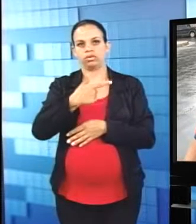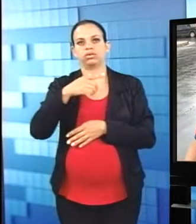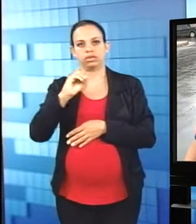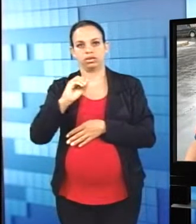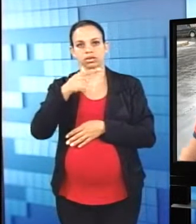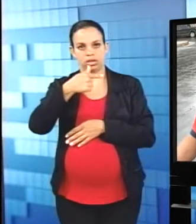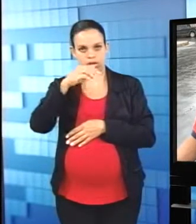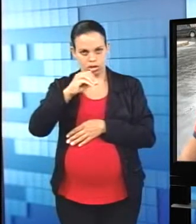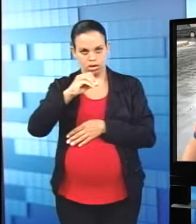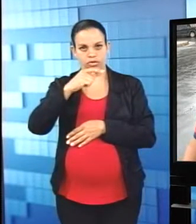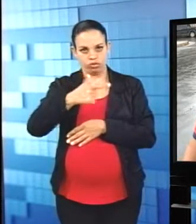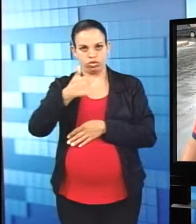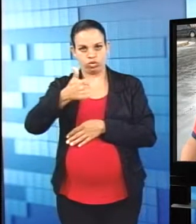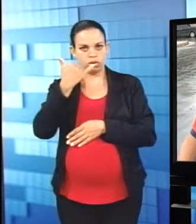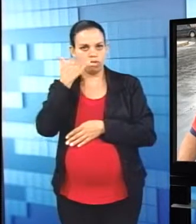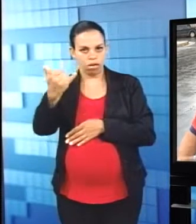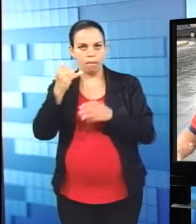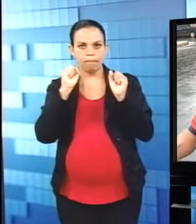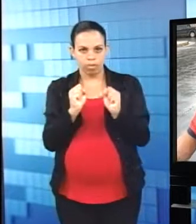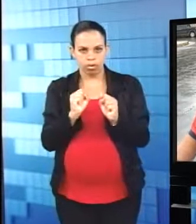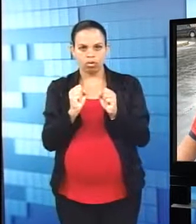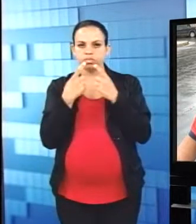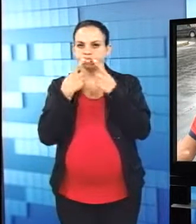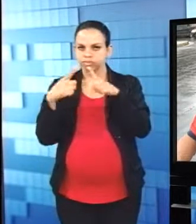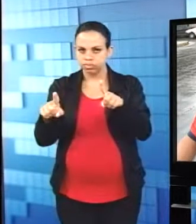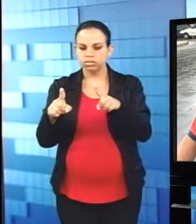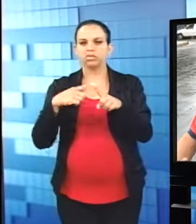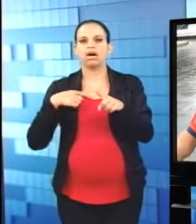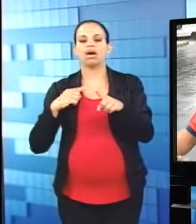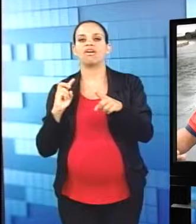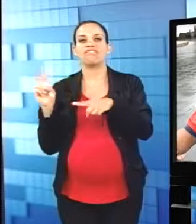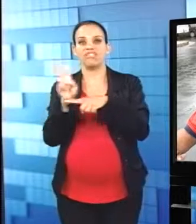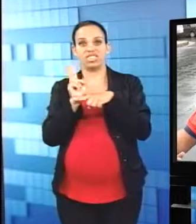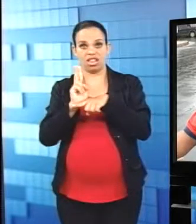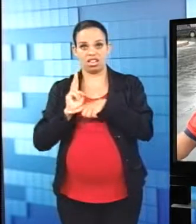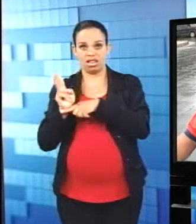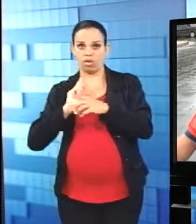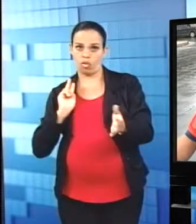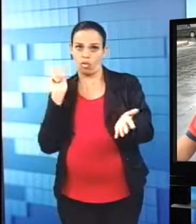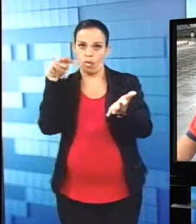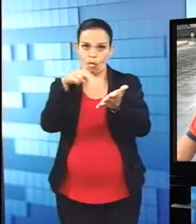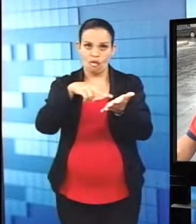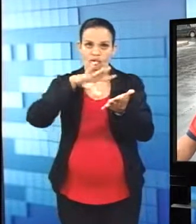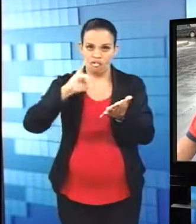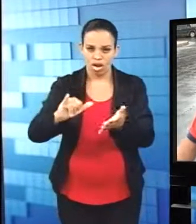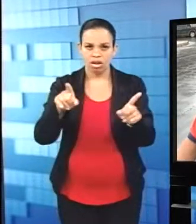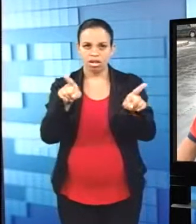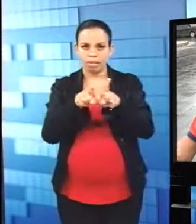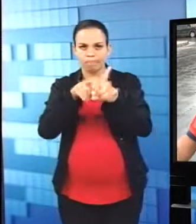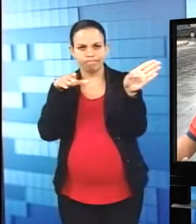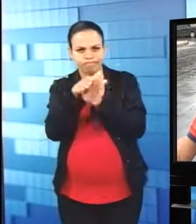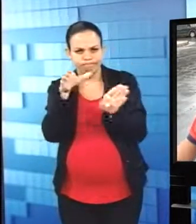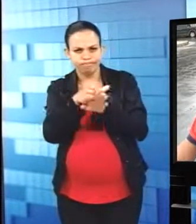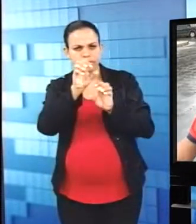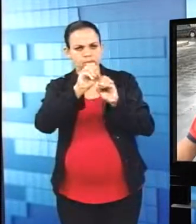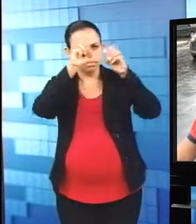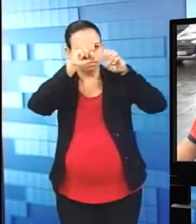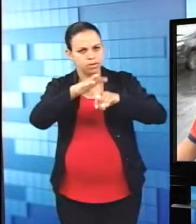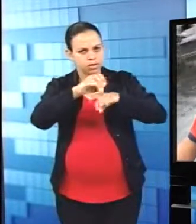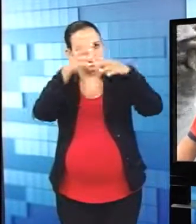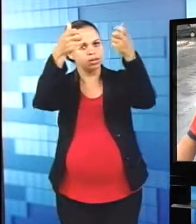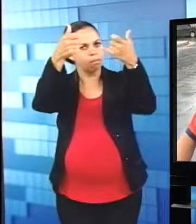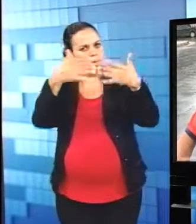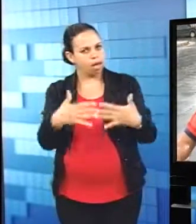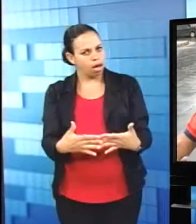pensa. Mas, ainda segundo ele, a fiscalização tem sido intensificada. Olha, nós ainda temos muitas ocorrências